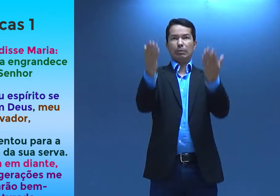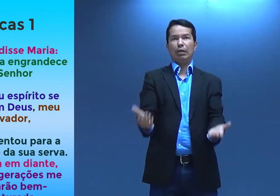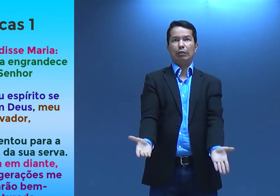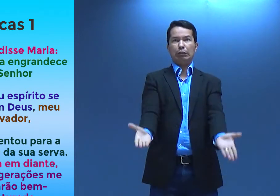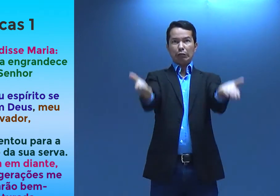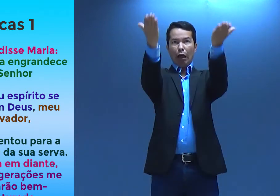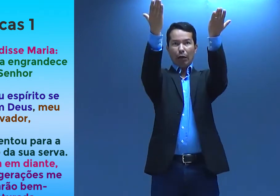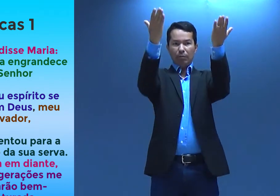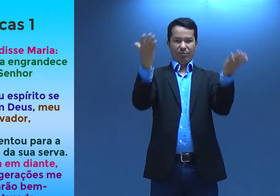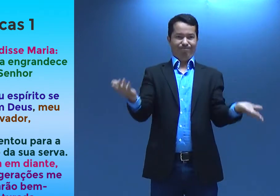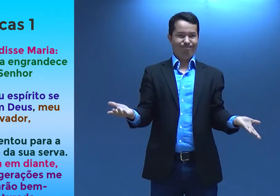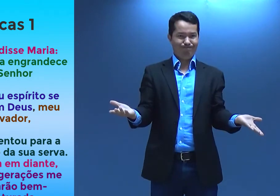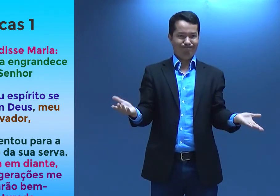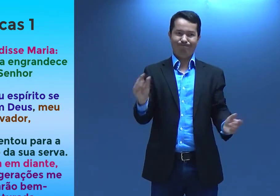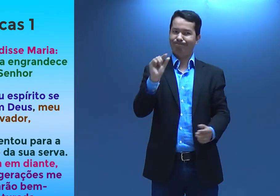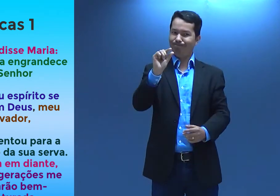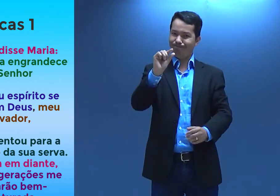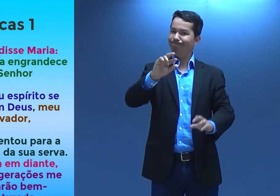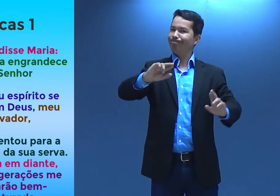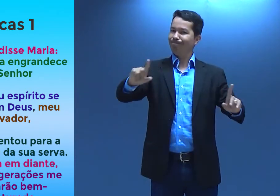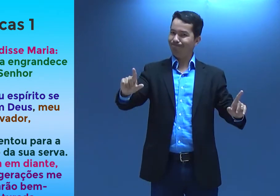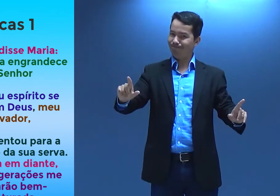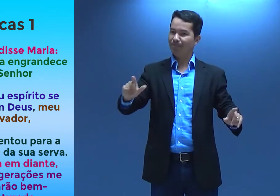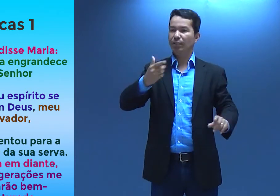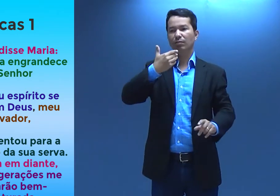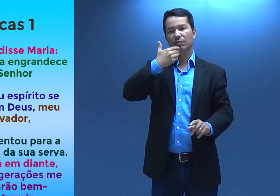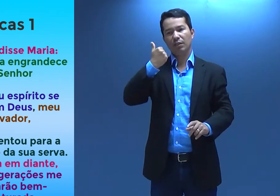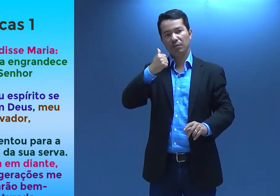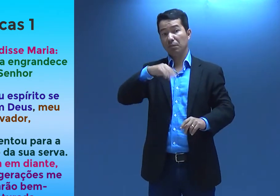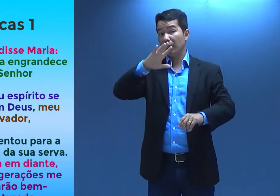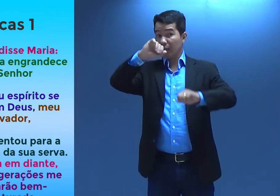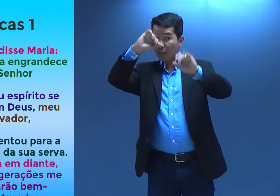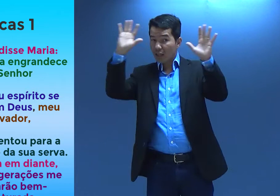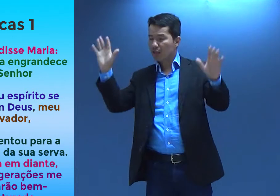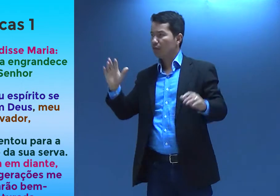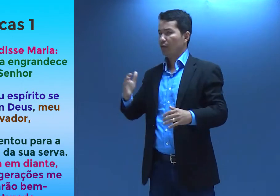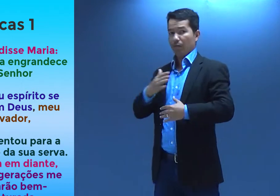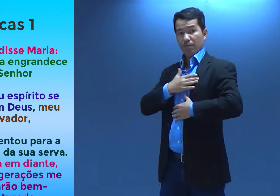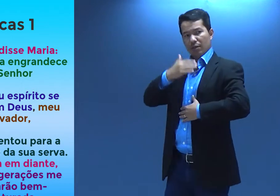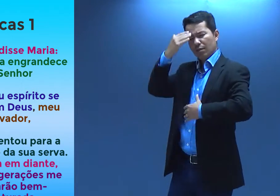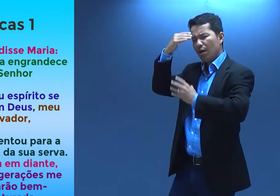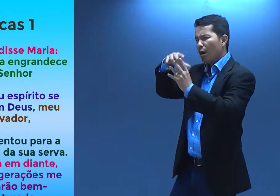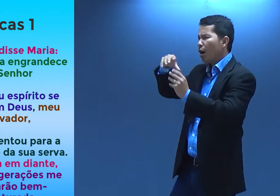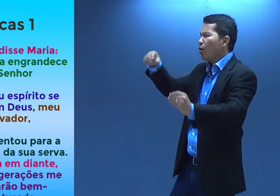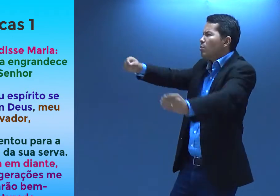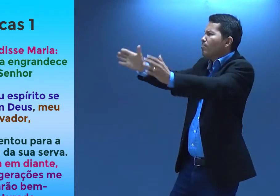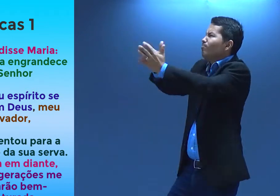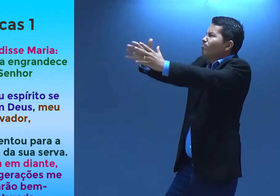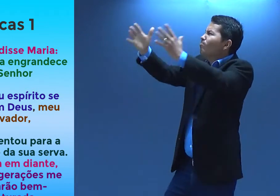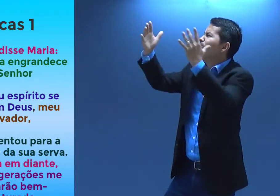Engrandece, faz esse sinal. Parece que tem que ser um pouquinho diferente. Então, a minha alma